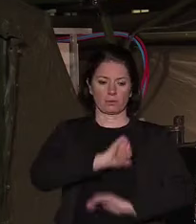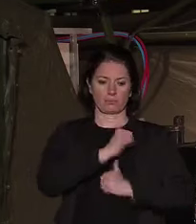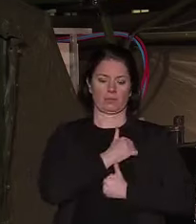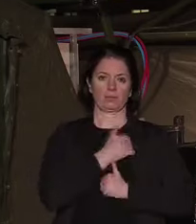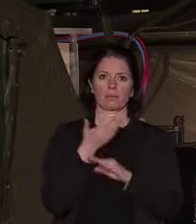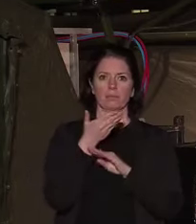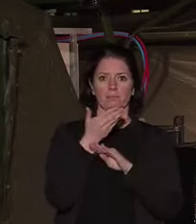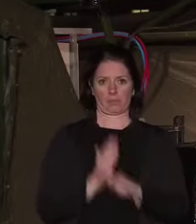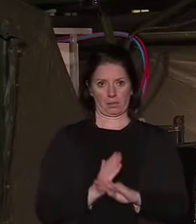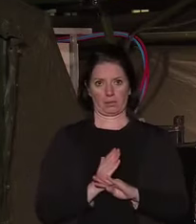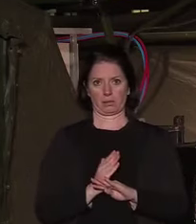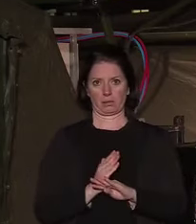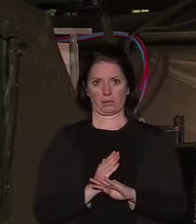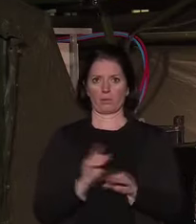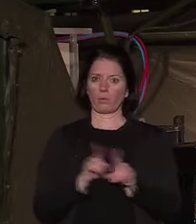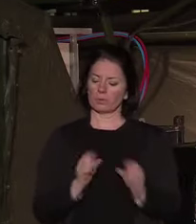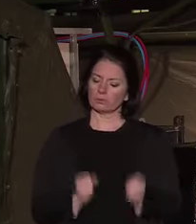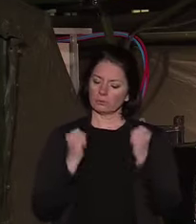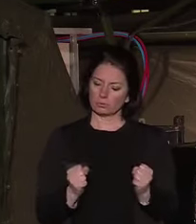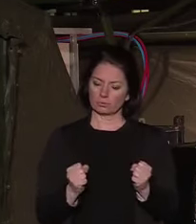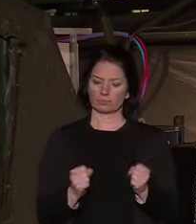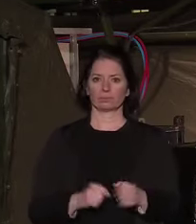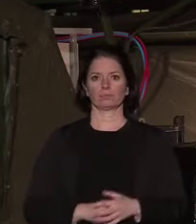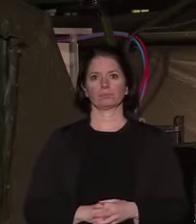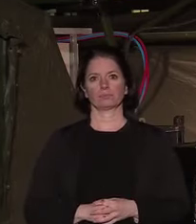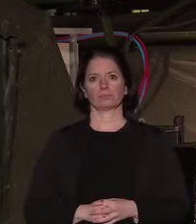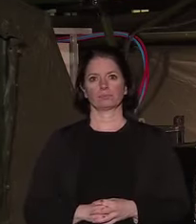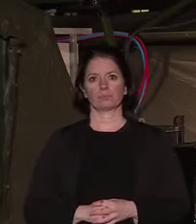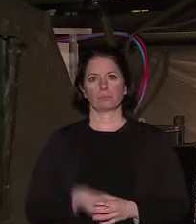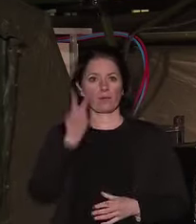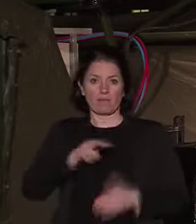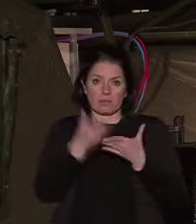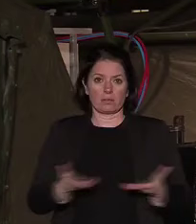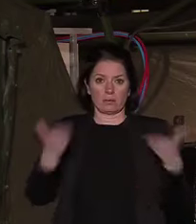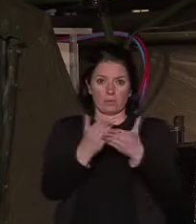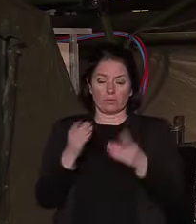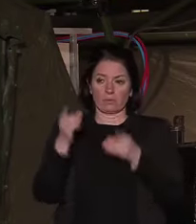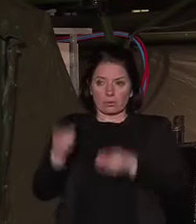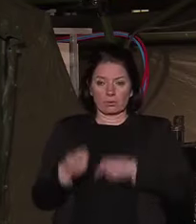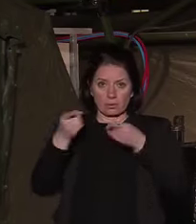et déterminés. Nous sommes en guerre et face à ce qui se profile,